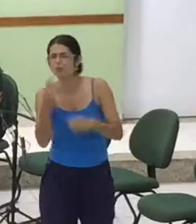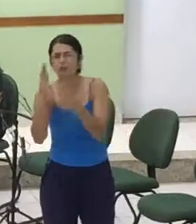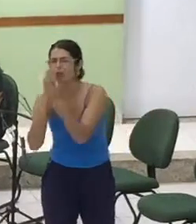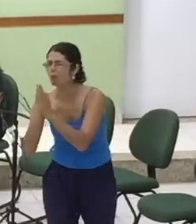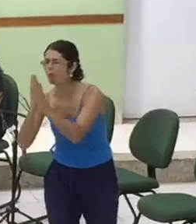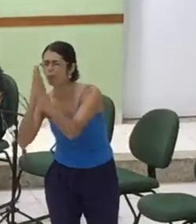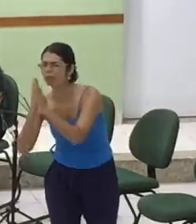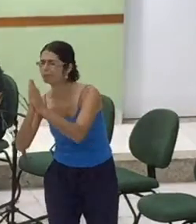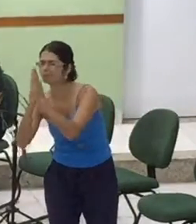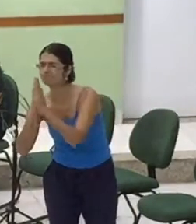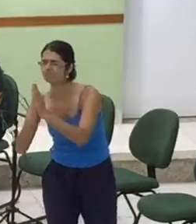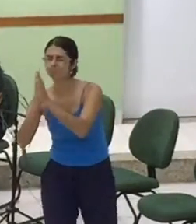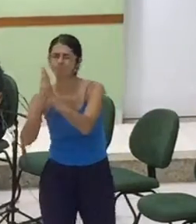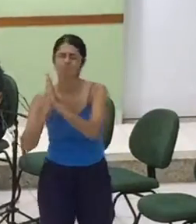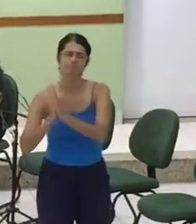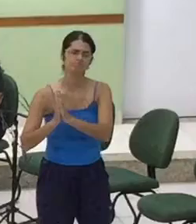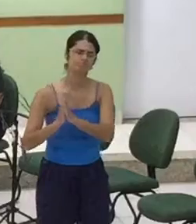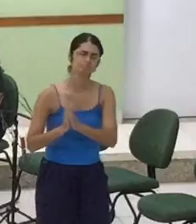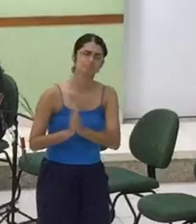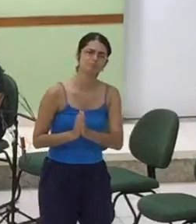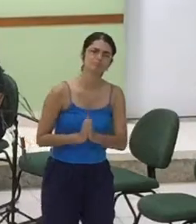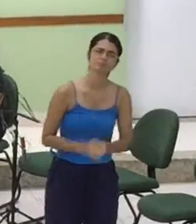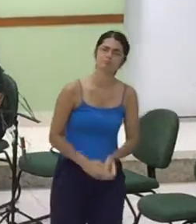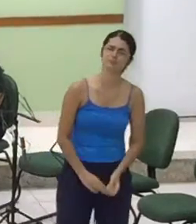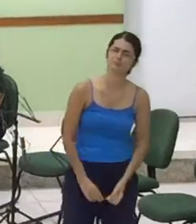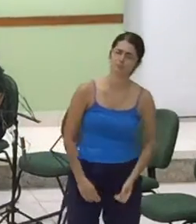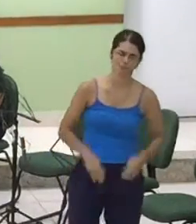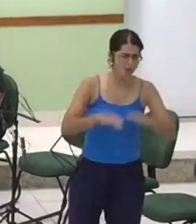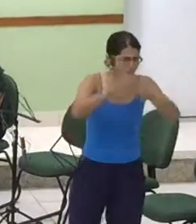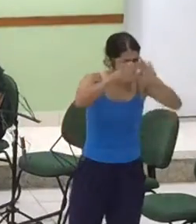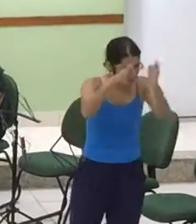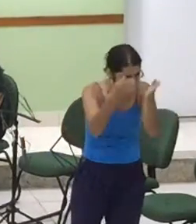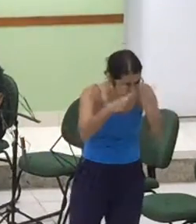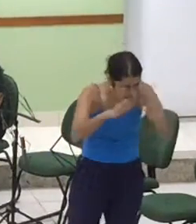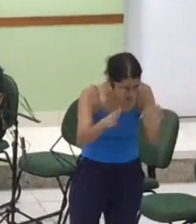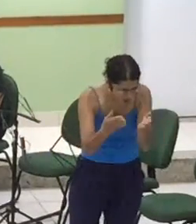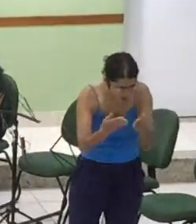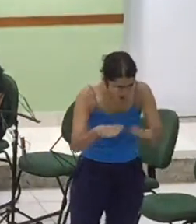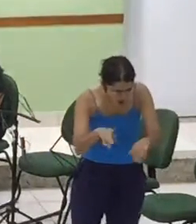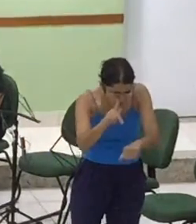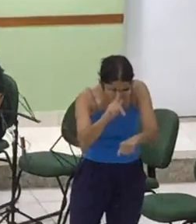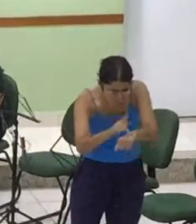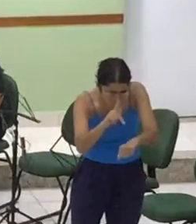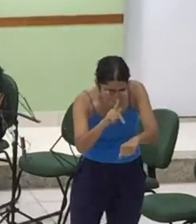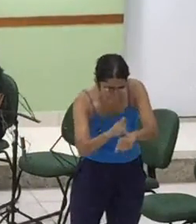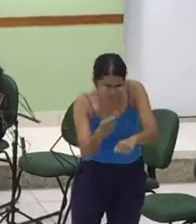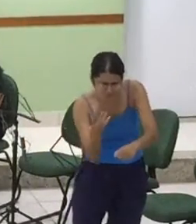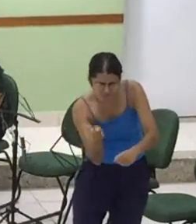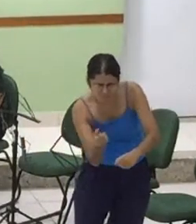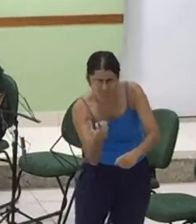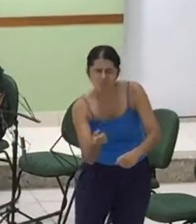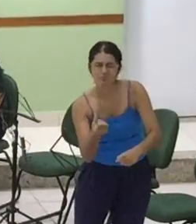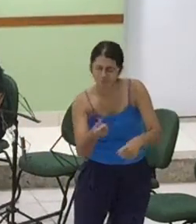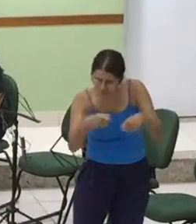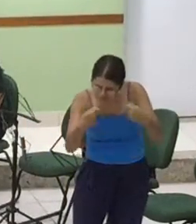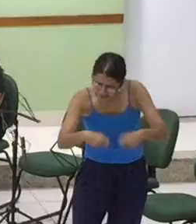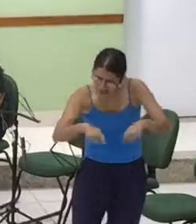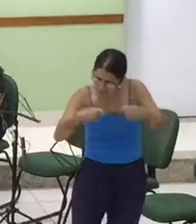De um vaso de abasco. De sempre ser quebrado.